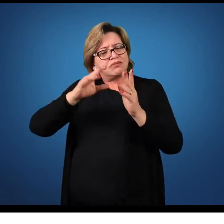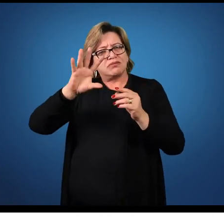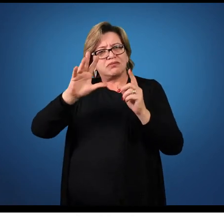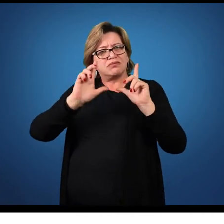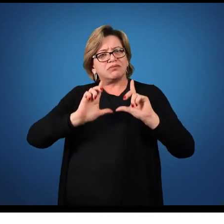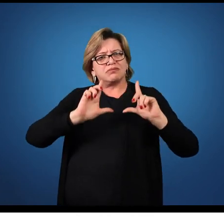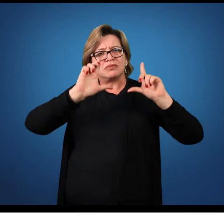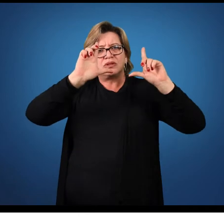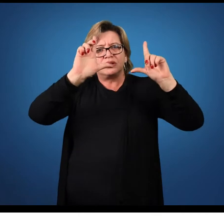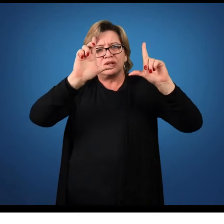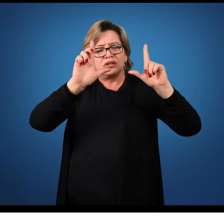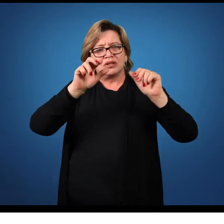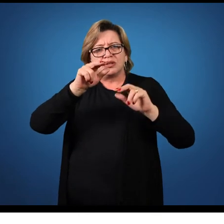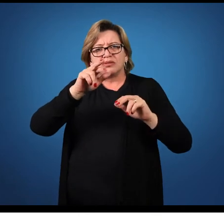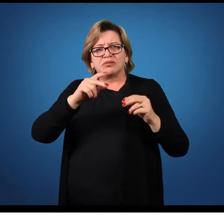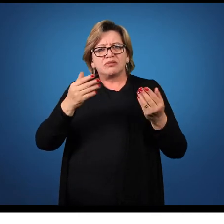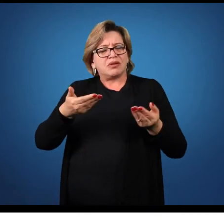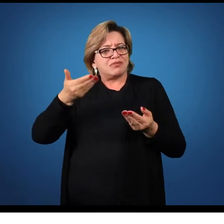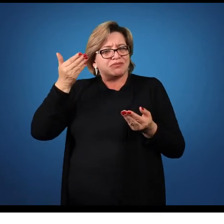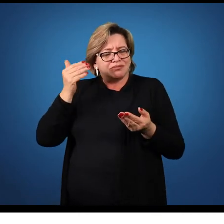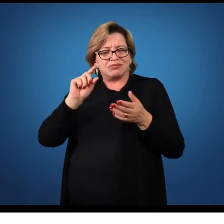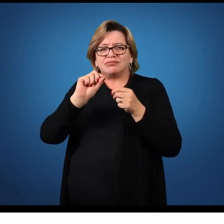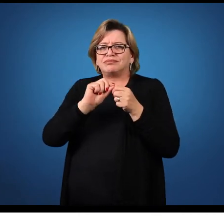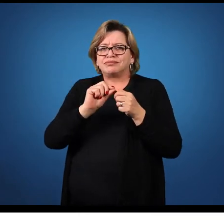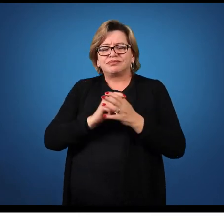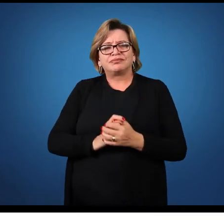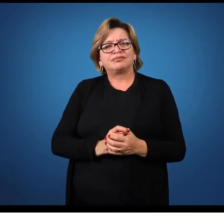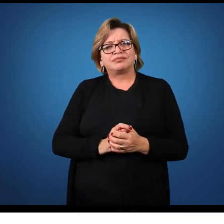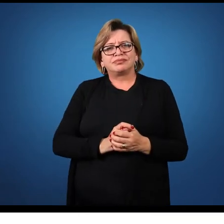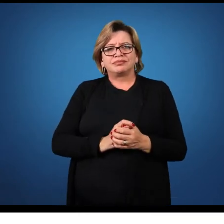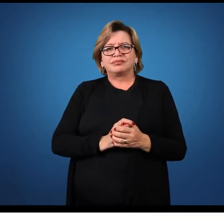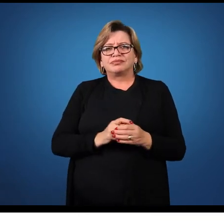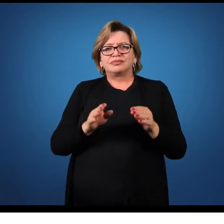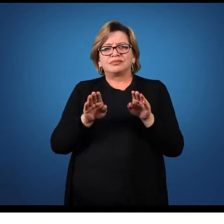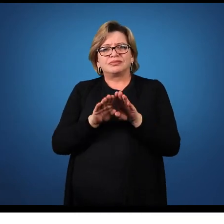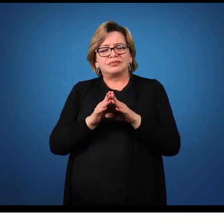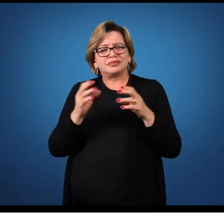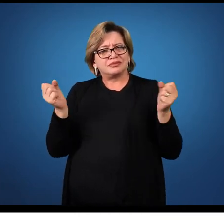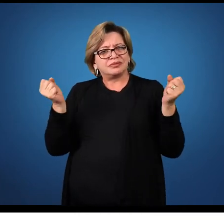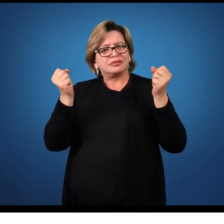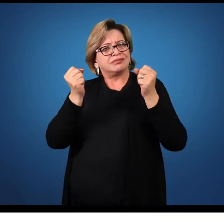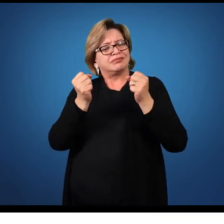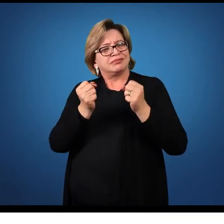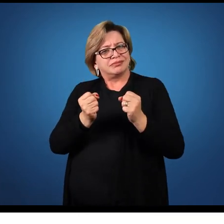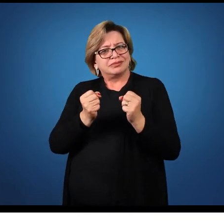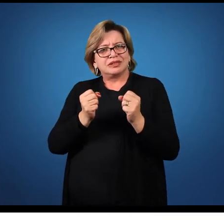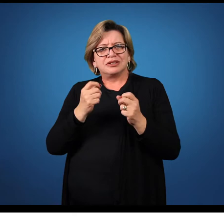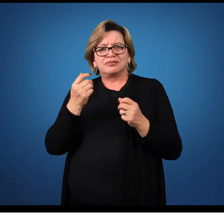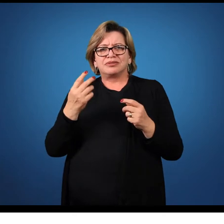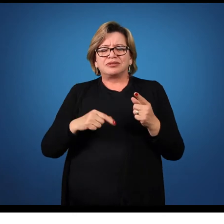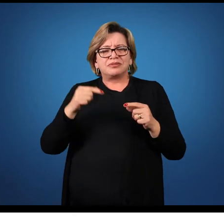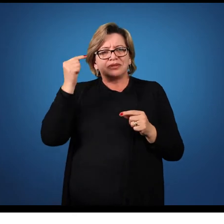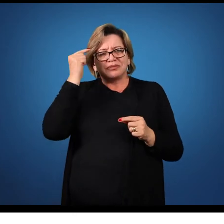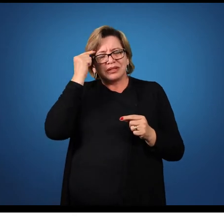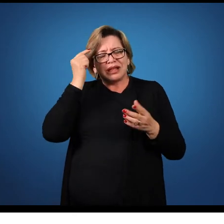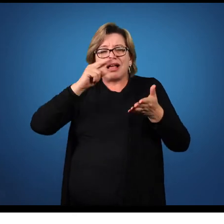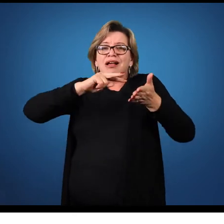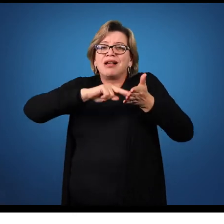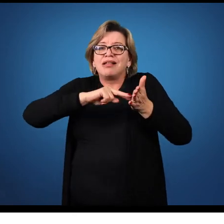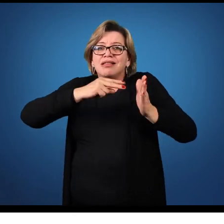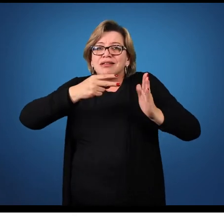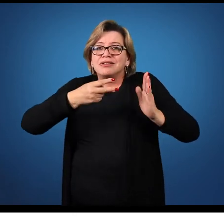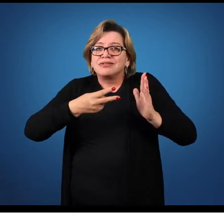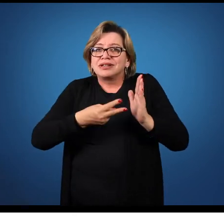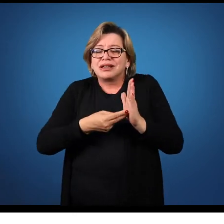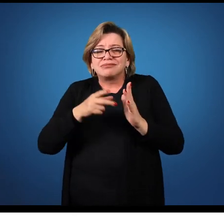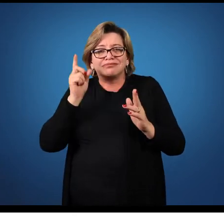ressignificações. Como a gente fez na obra anterior. Nós podemos ainda partir para as ressignificações a